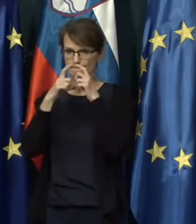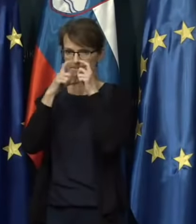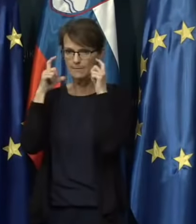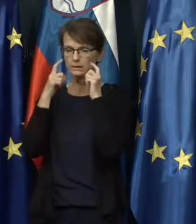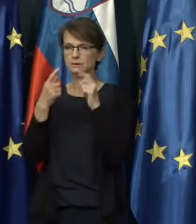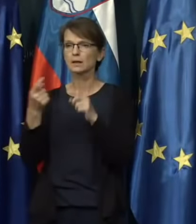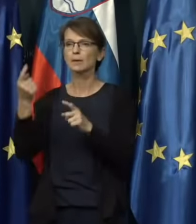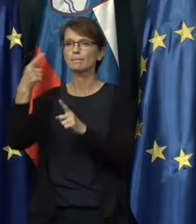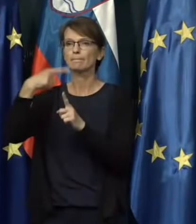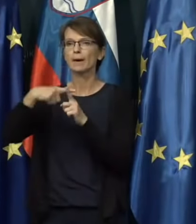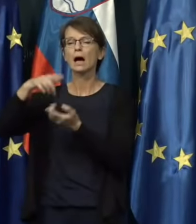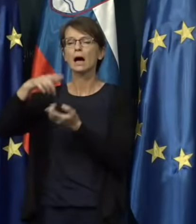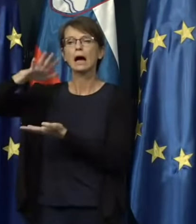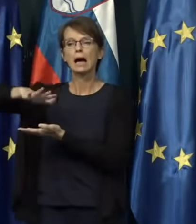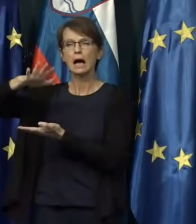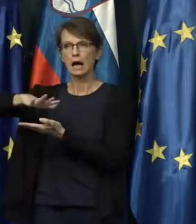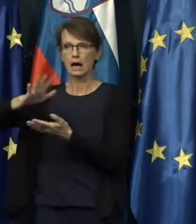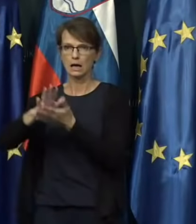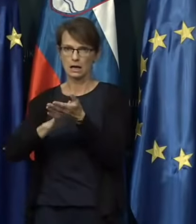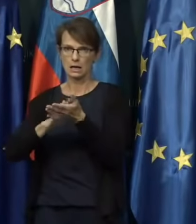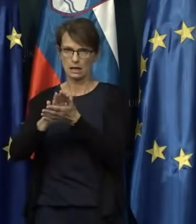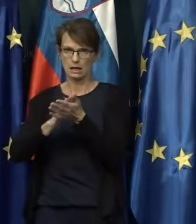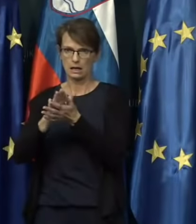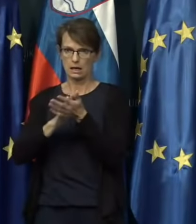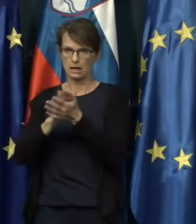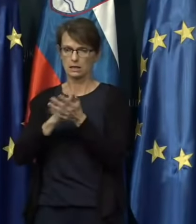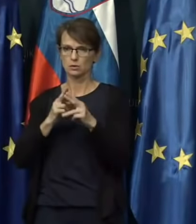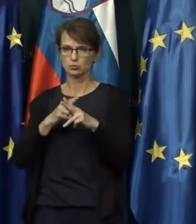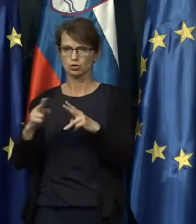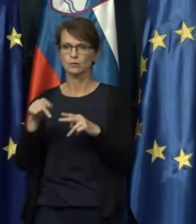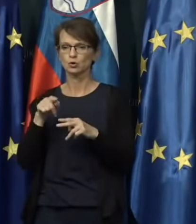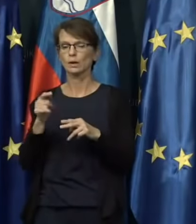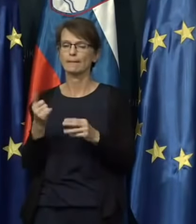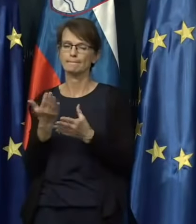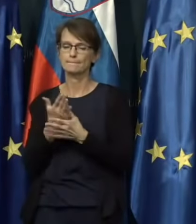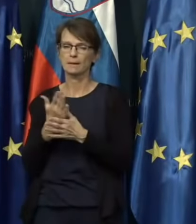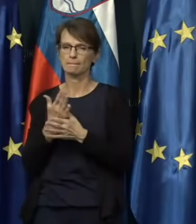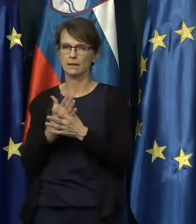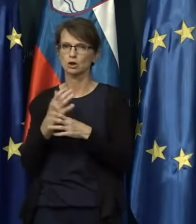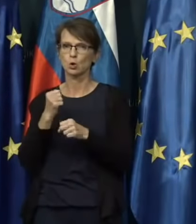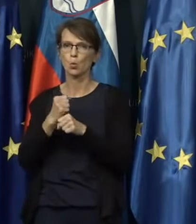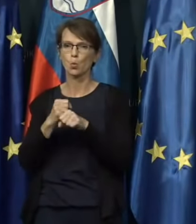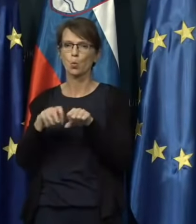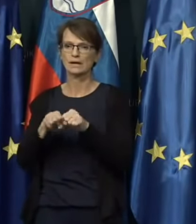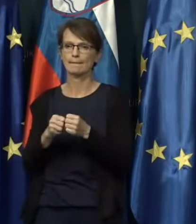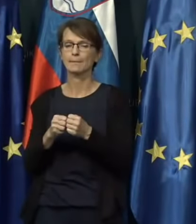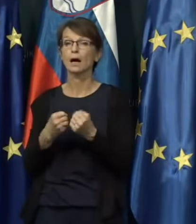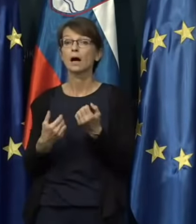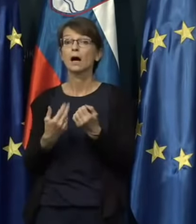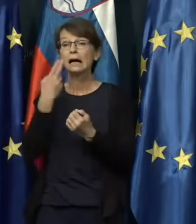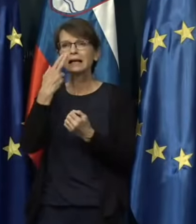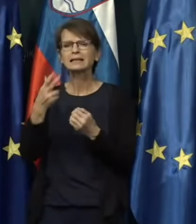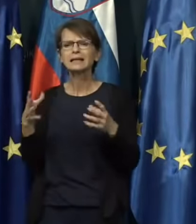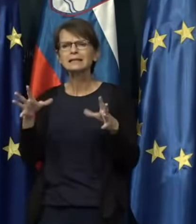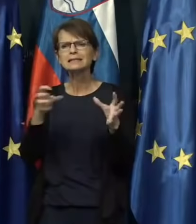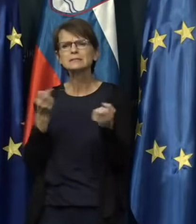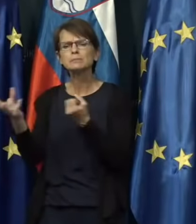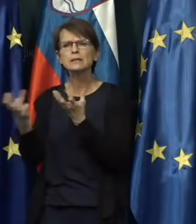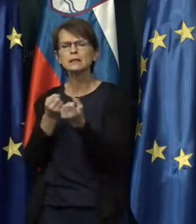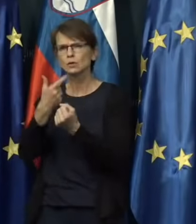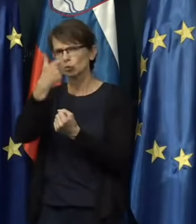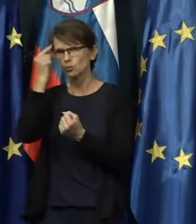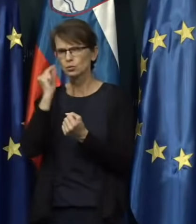razkoževanje, ker to je pol ukrep, ki je primeran. Glede zbiranja ljudi, se za enkrat nismo odločili za